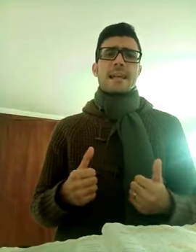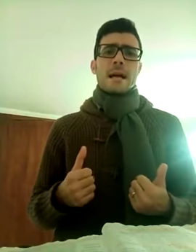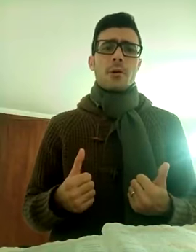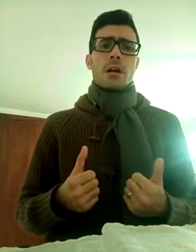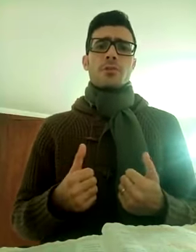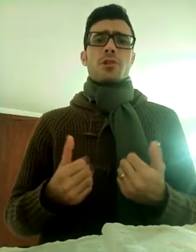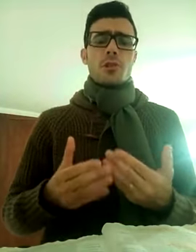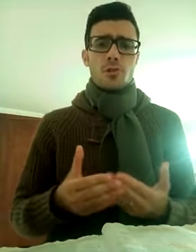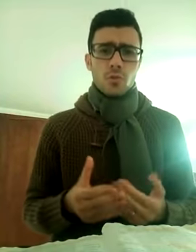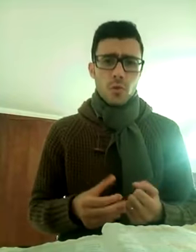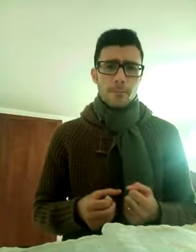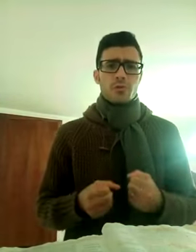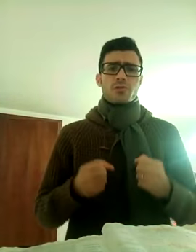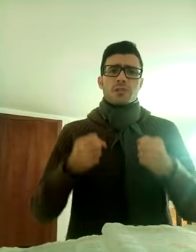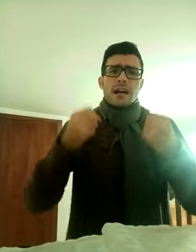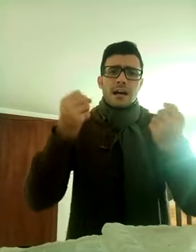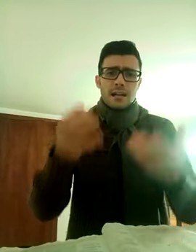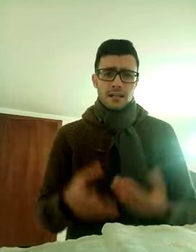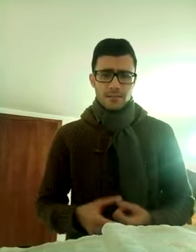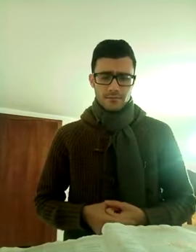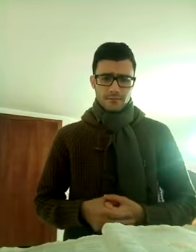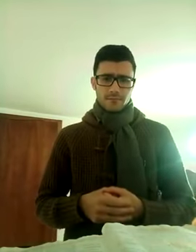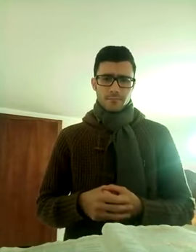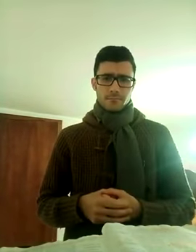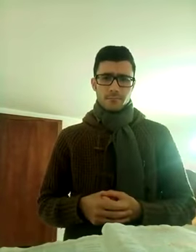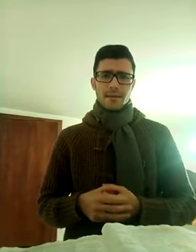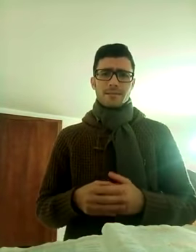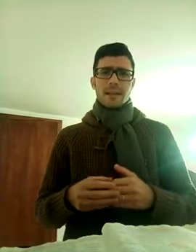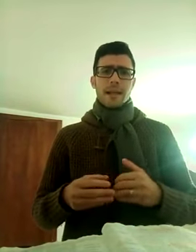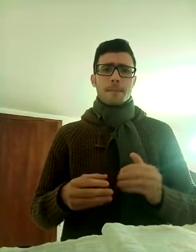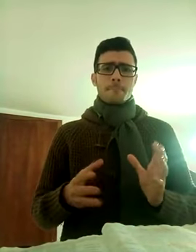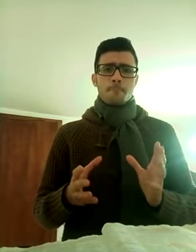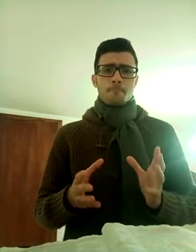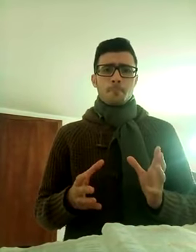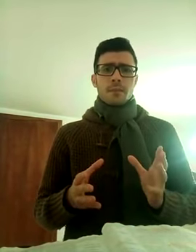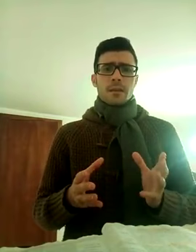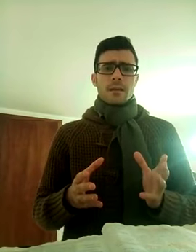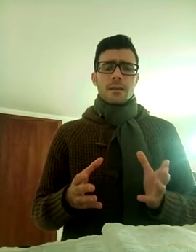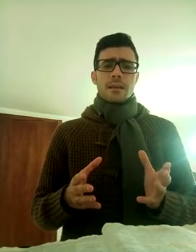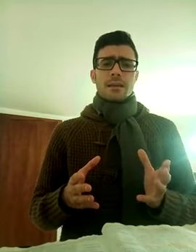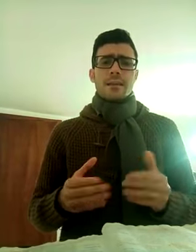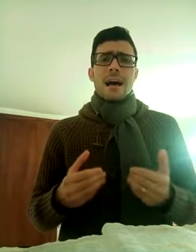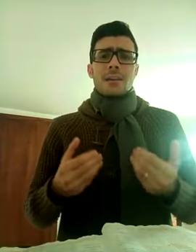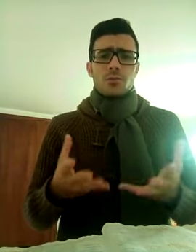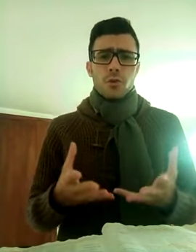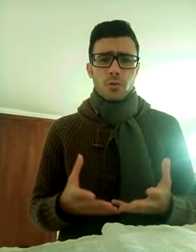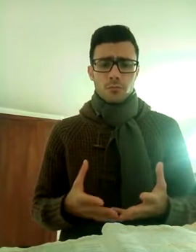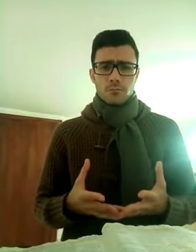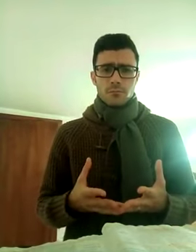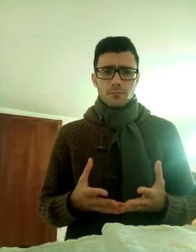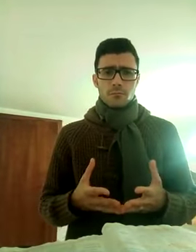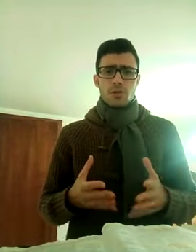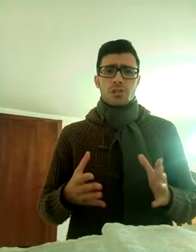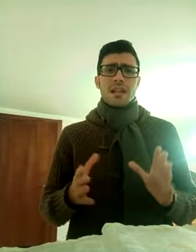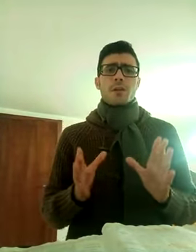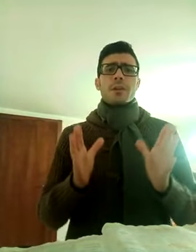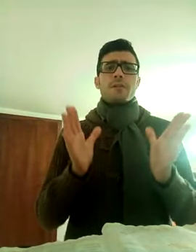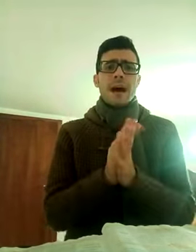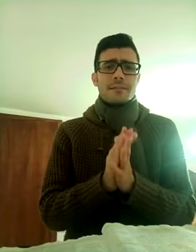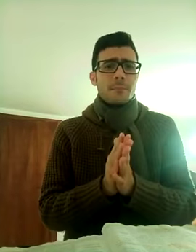innamorato di Gesù e mostrare, mettere in atto, mostrare con i fatti,